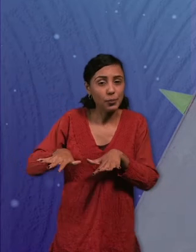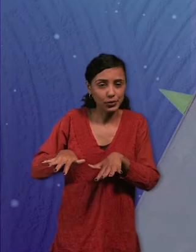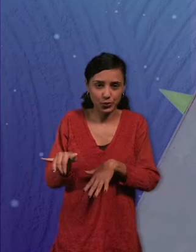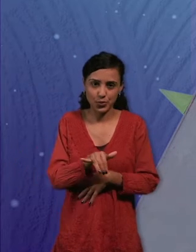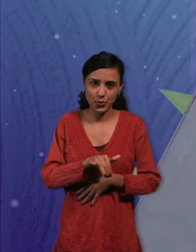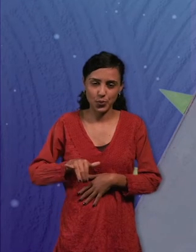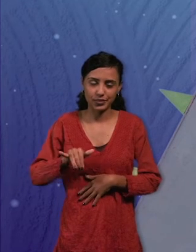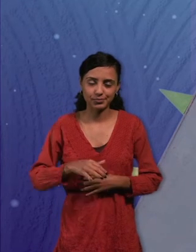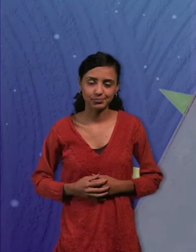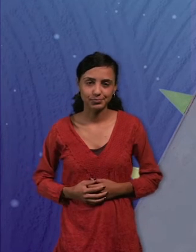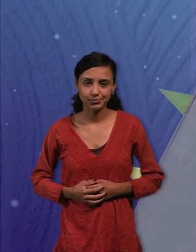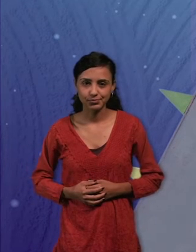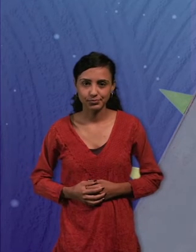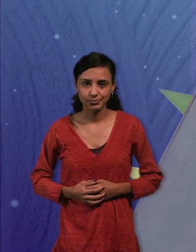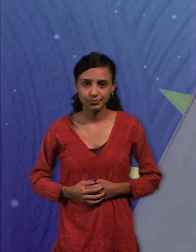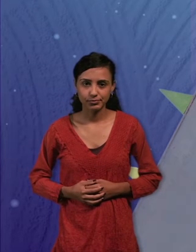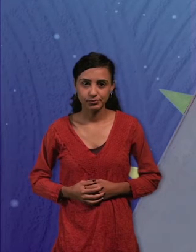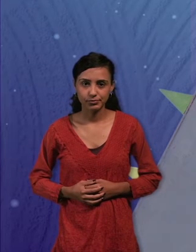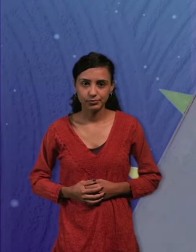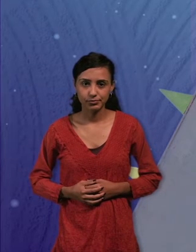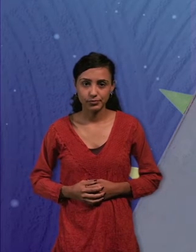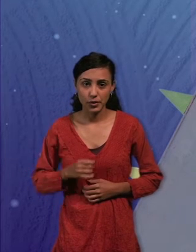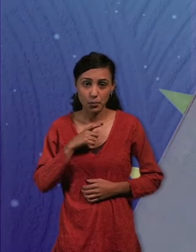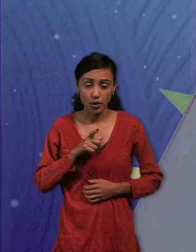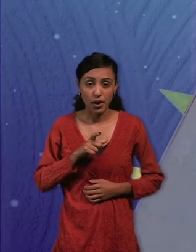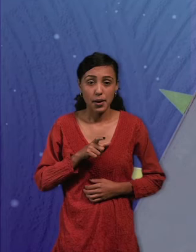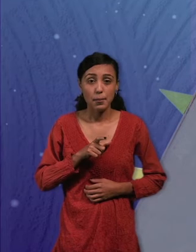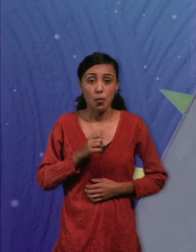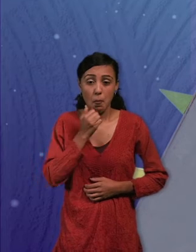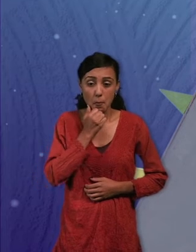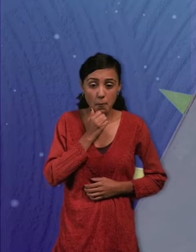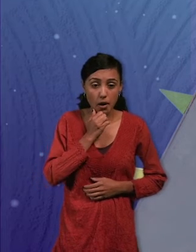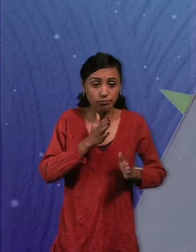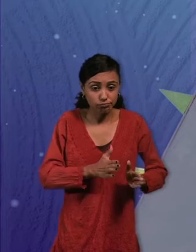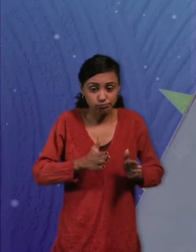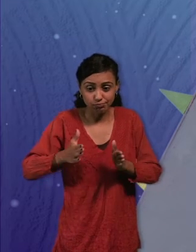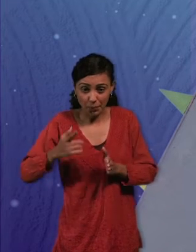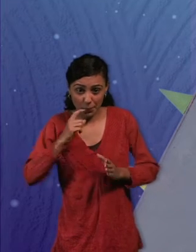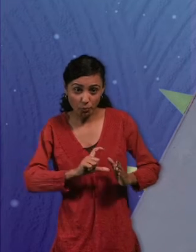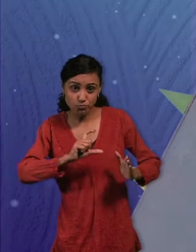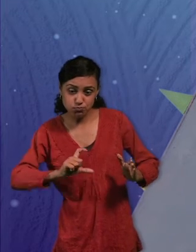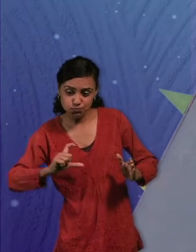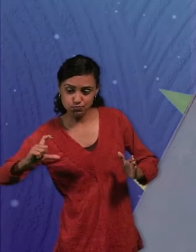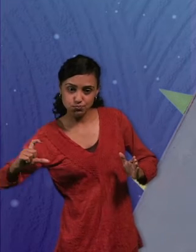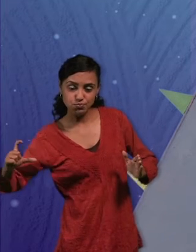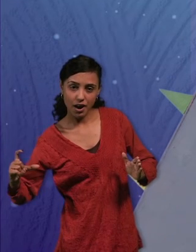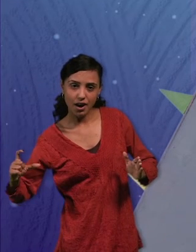siguiente. Mientras más amplio sean nuestros movimientos en el espacio, más